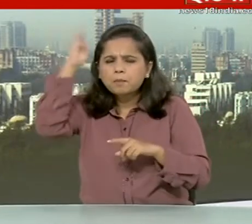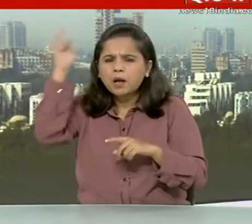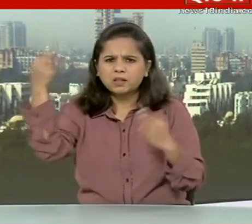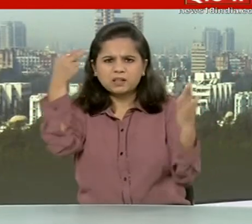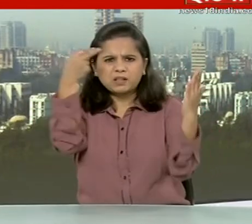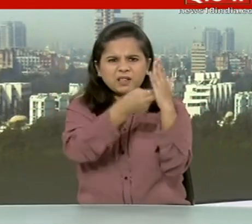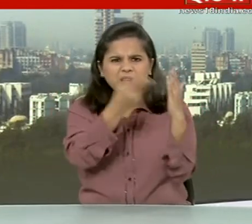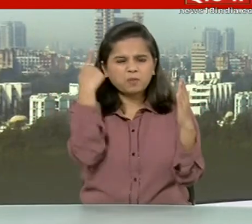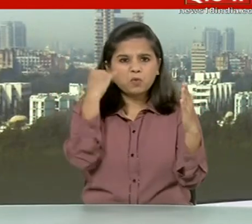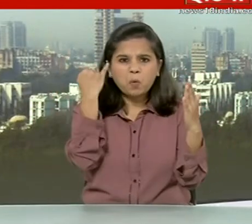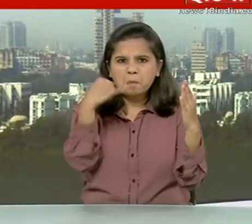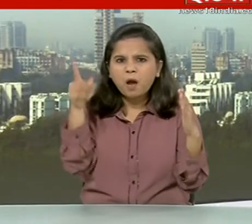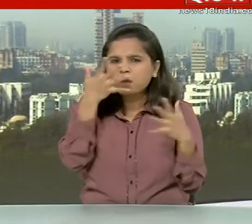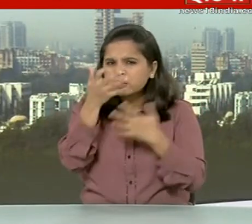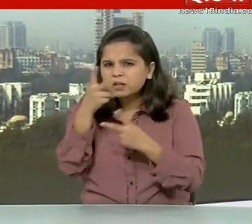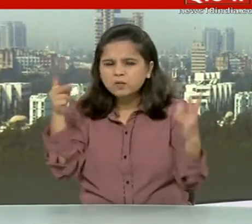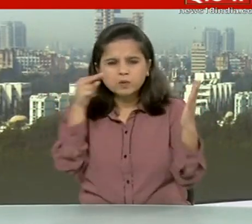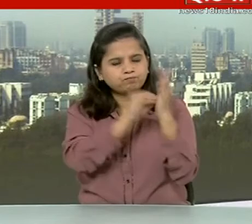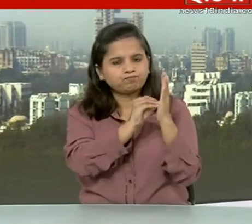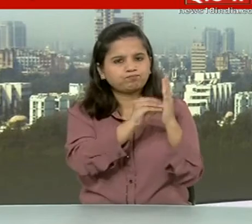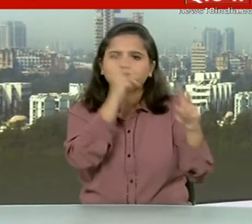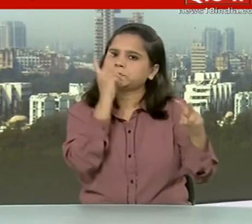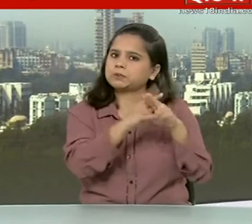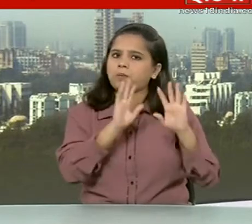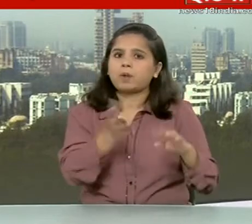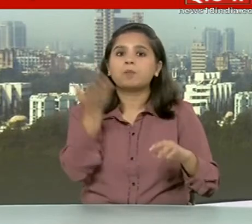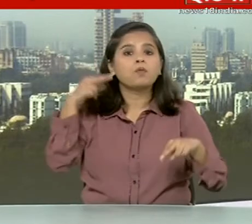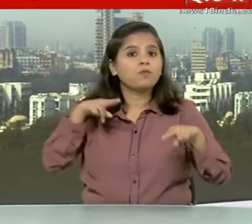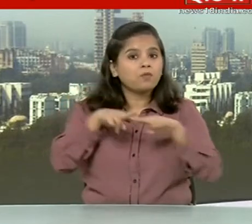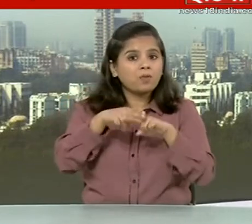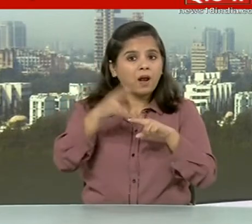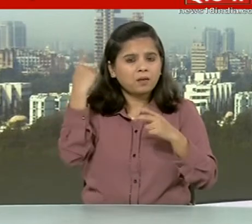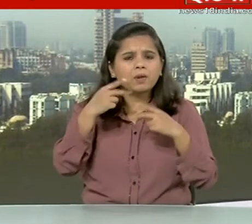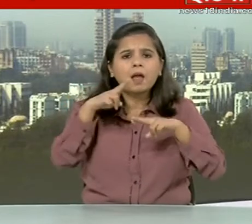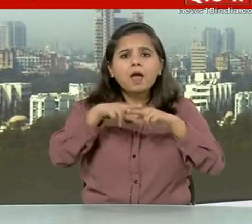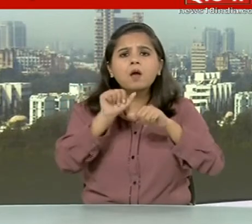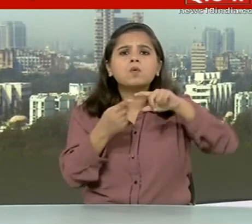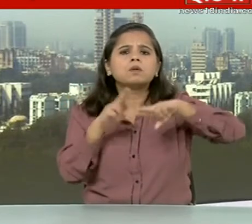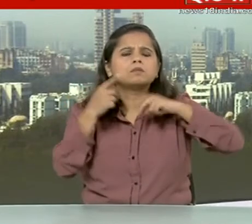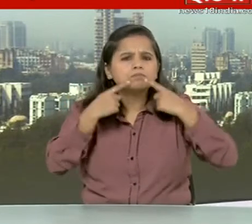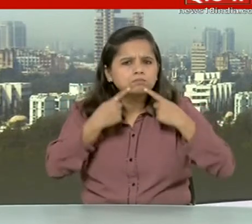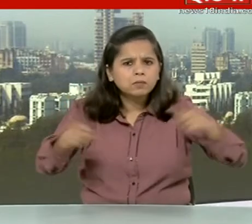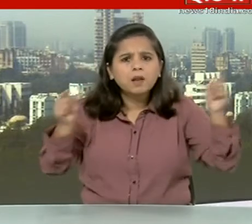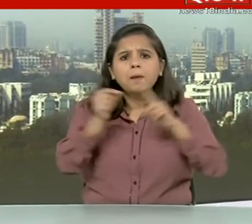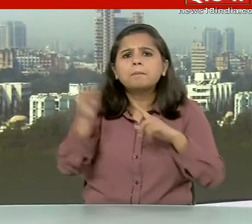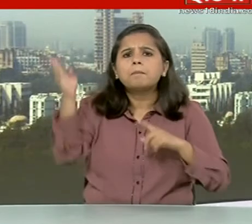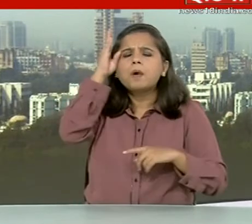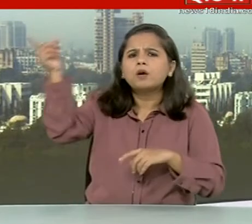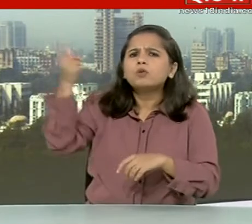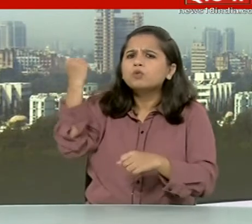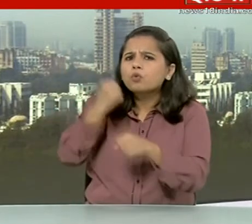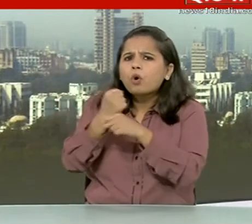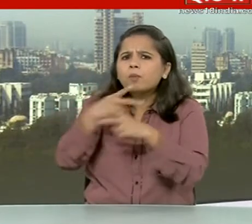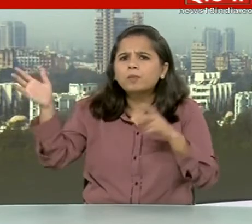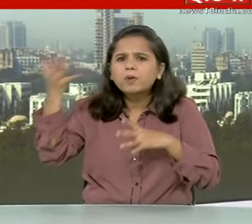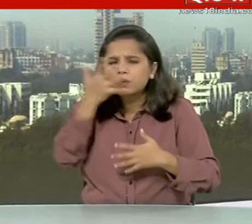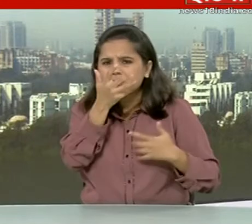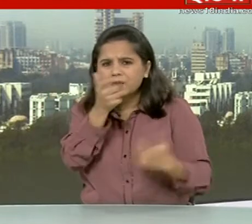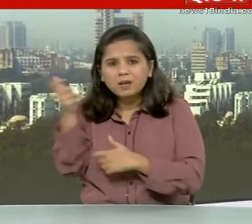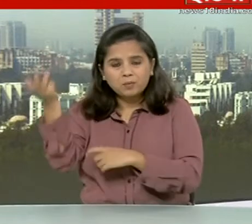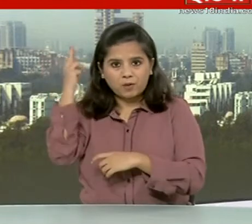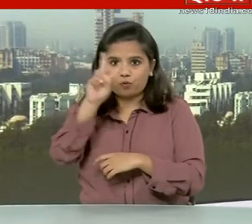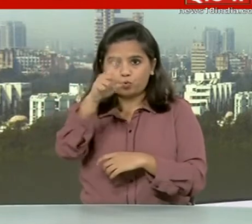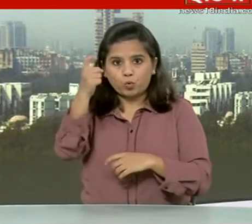फिर से महर लग गई है शुक्रवार को जारी किये गए बयान में FATF ने बताया कि पाकिस्तानी सरकार आतंकवाद के खिलाफ 27